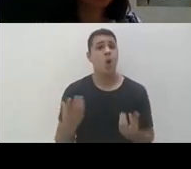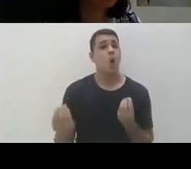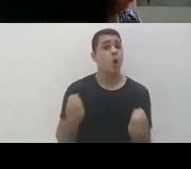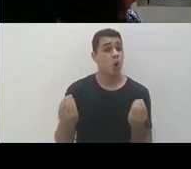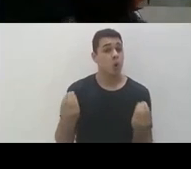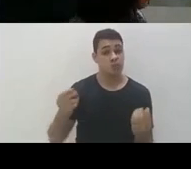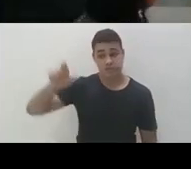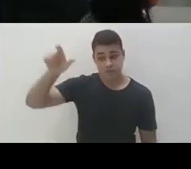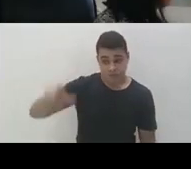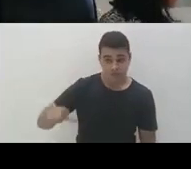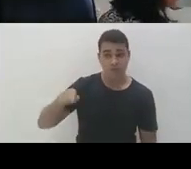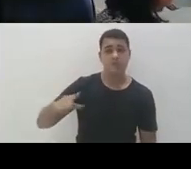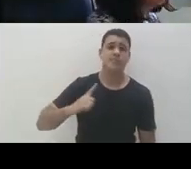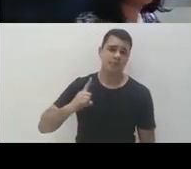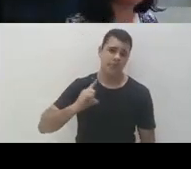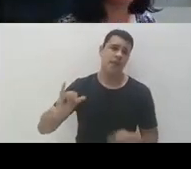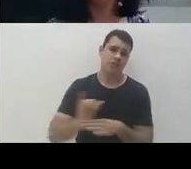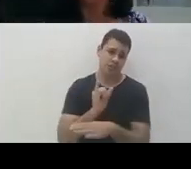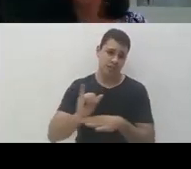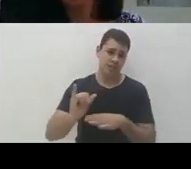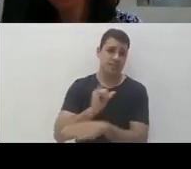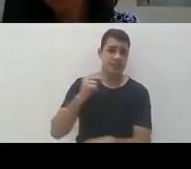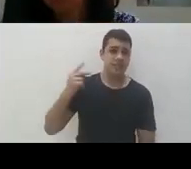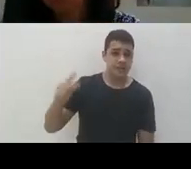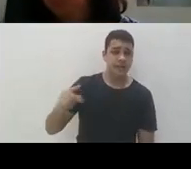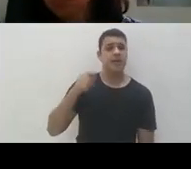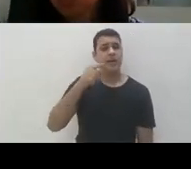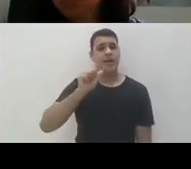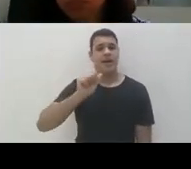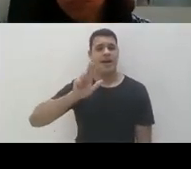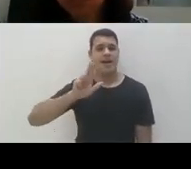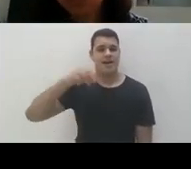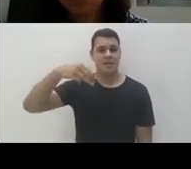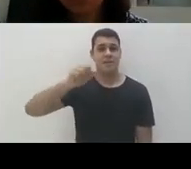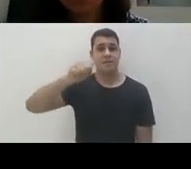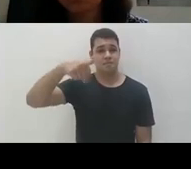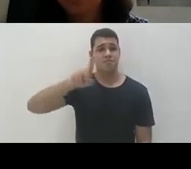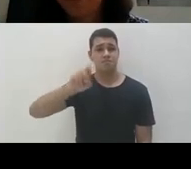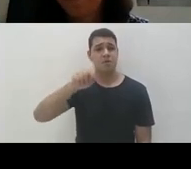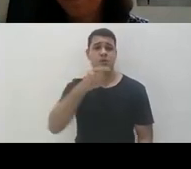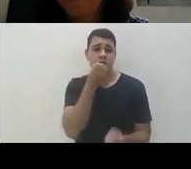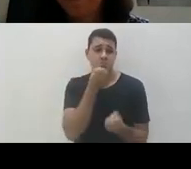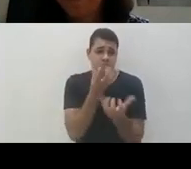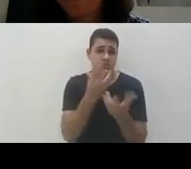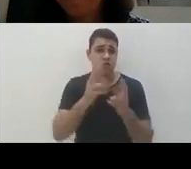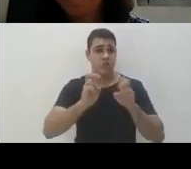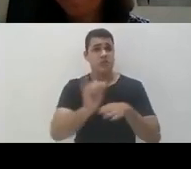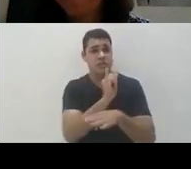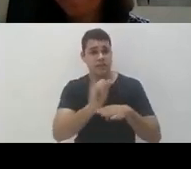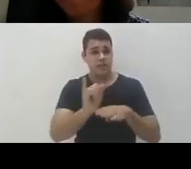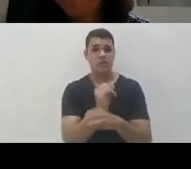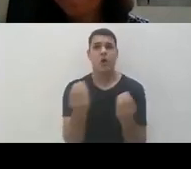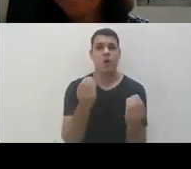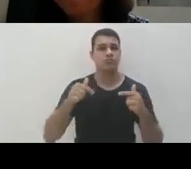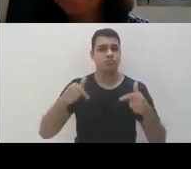tem as suas estratégias, Armando falou aí da estratégia dele, da questão da relação dele com